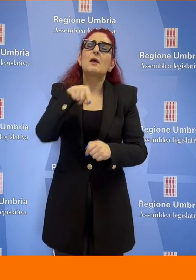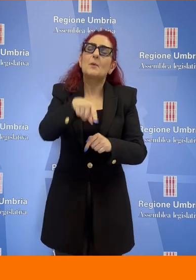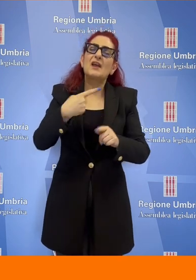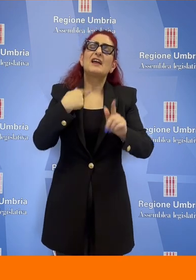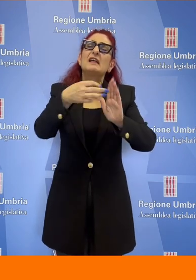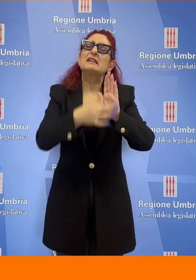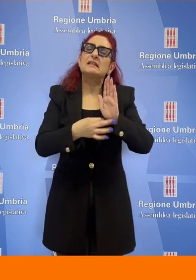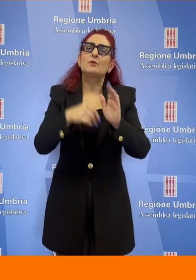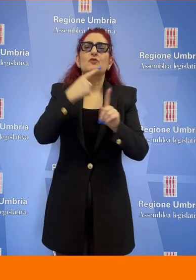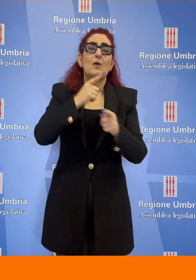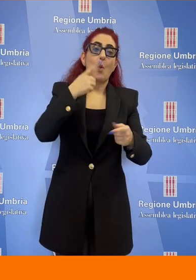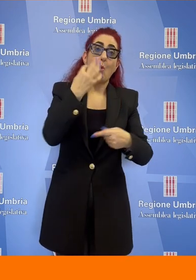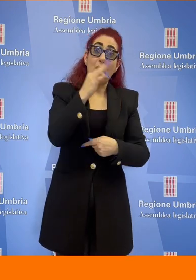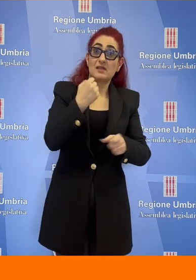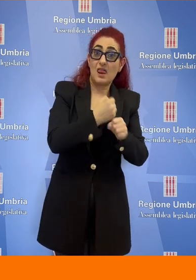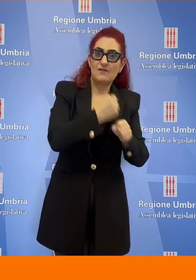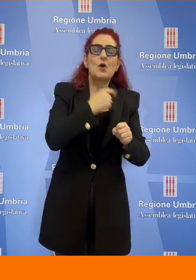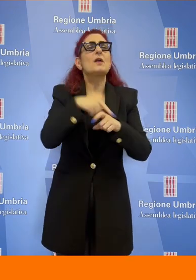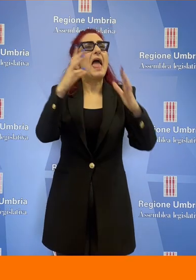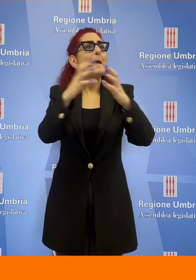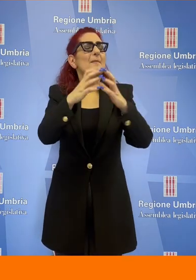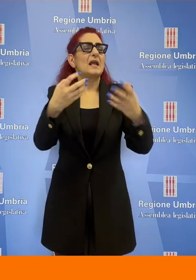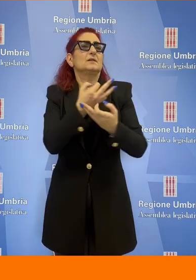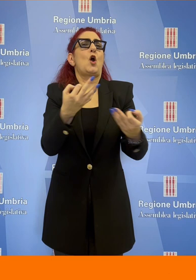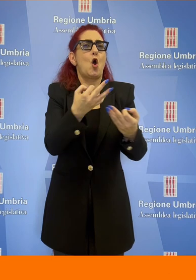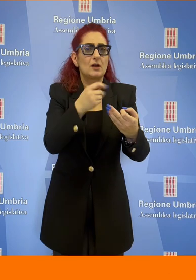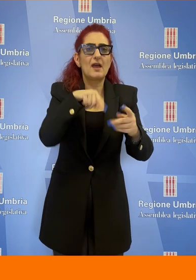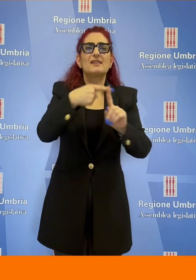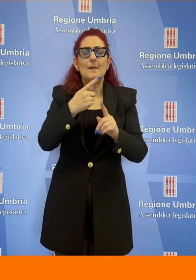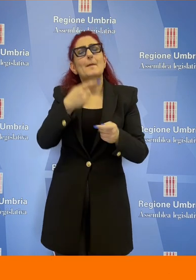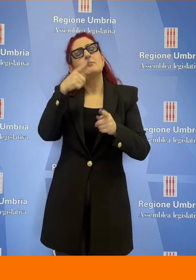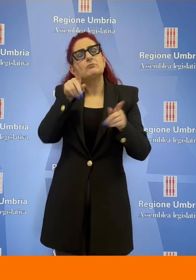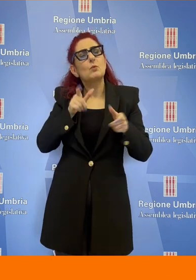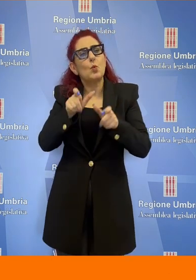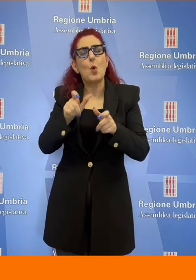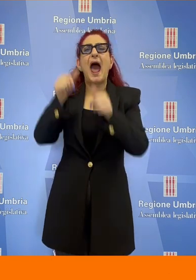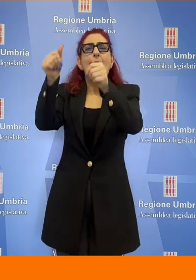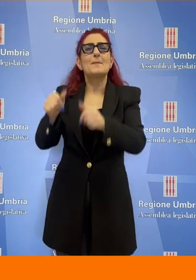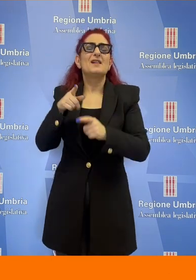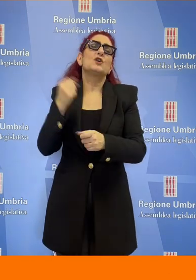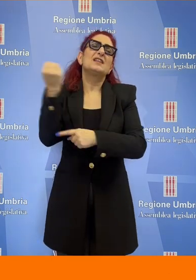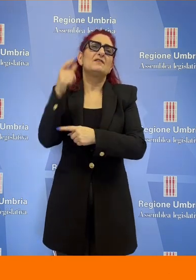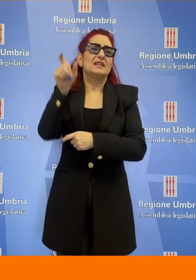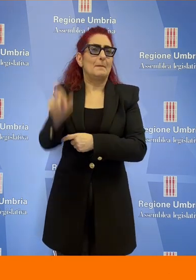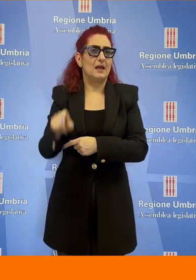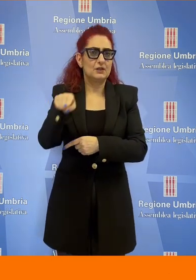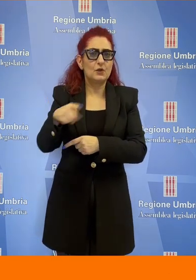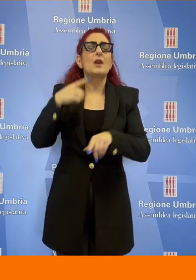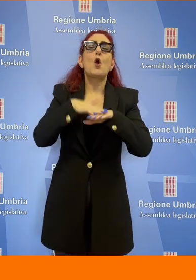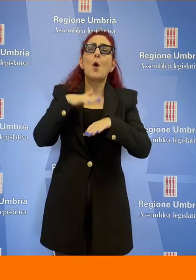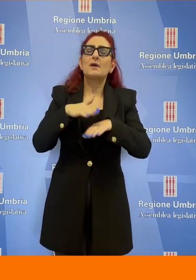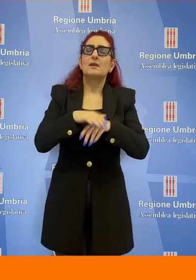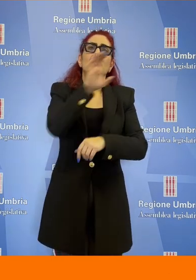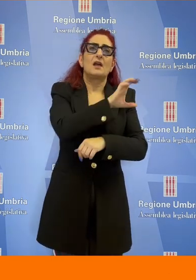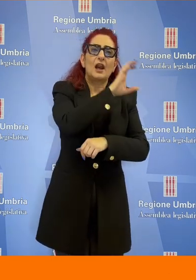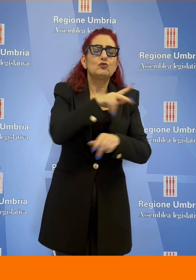disposizioni per la qualità del lavoro e la valorizzazione della buona impresa negli appalti dei servizi alla persona, il cui affidamento sia di competenza